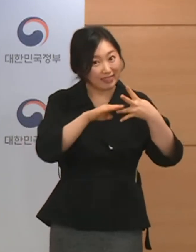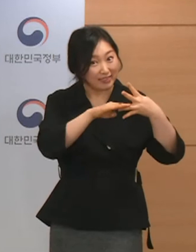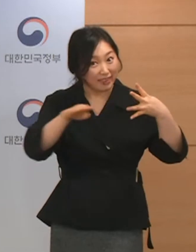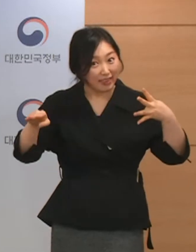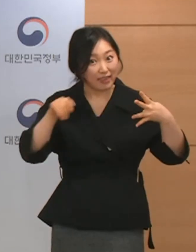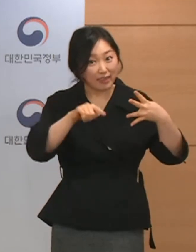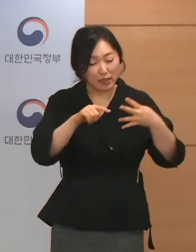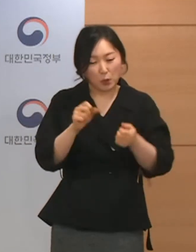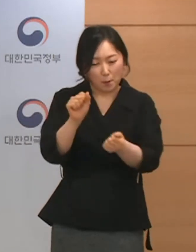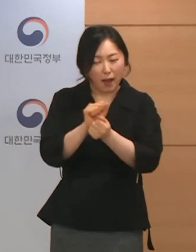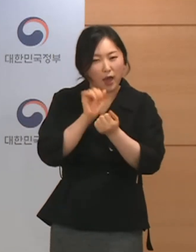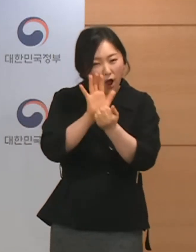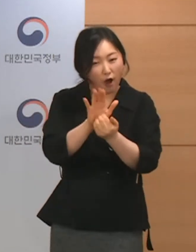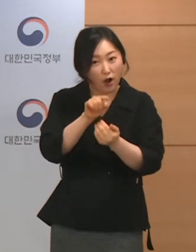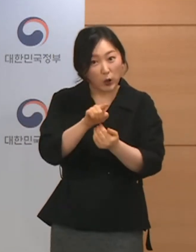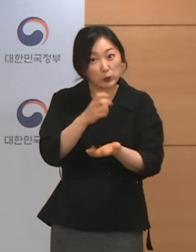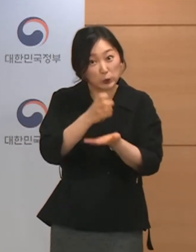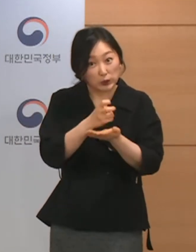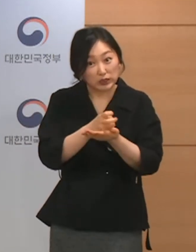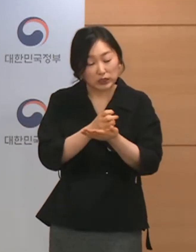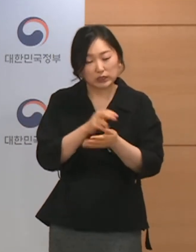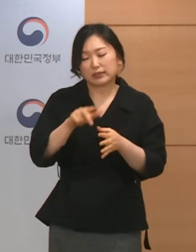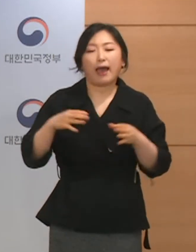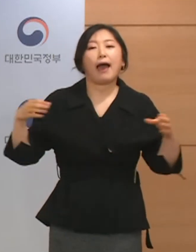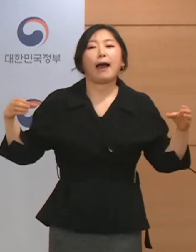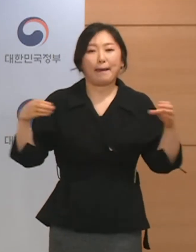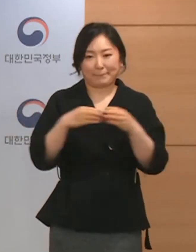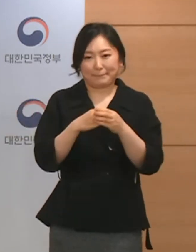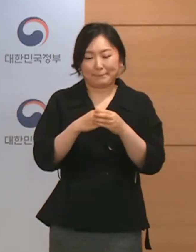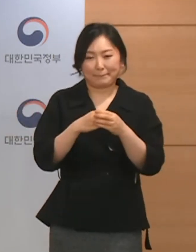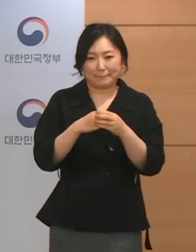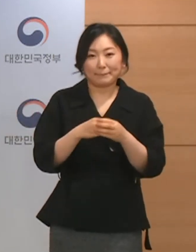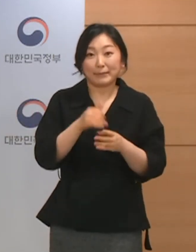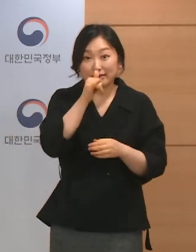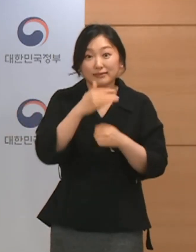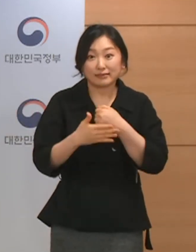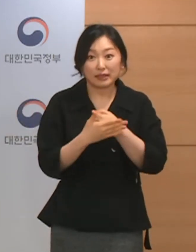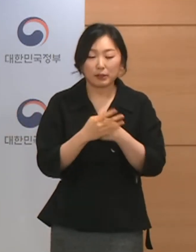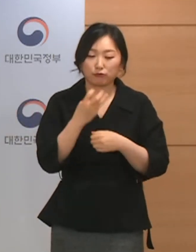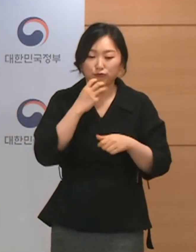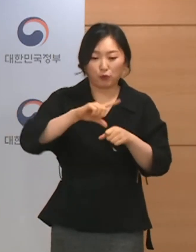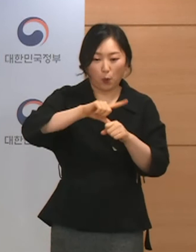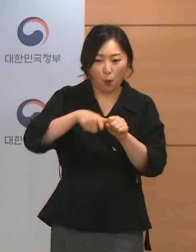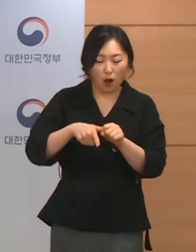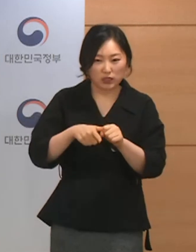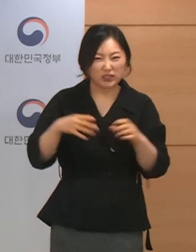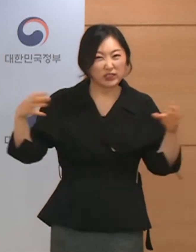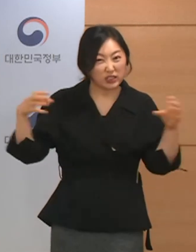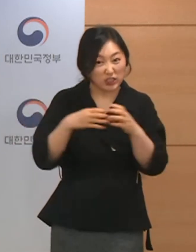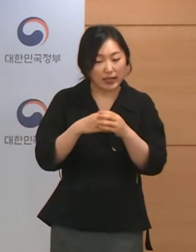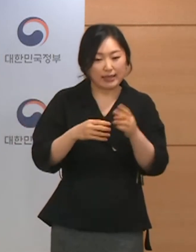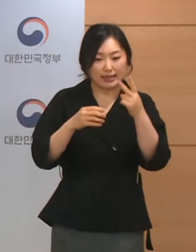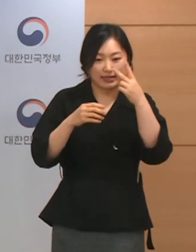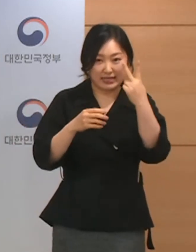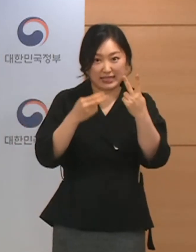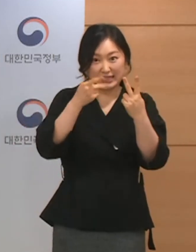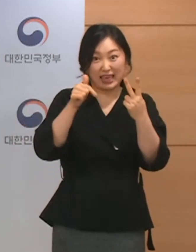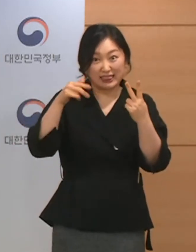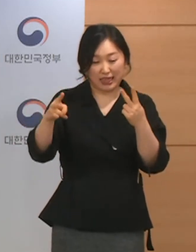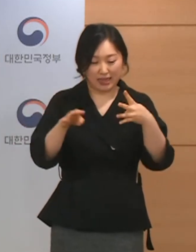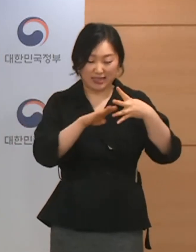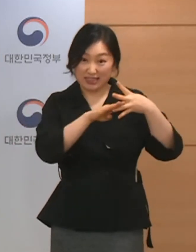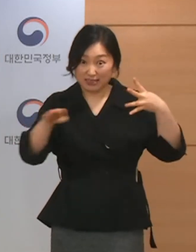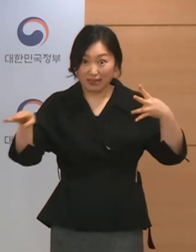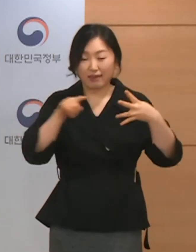수도권 전체를 하나로 묶어서 지금 진행을 하고 있어서 수도권 전체에 해당하는 기준인 2단계 기준을 적용하고